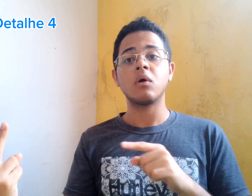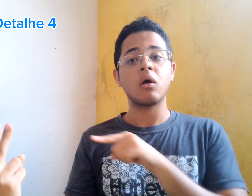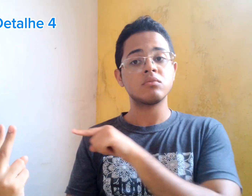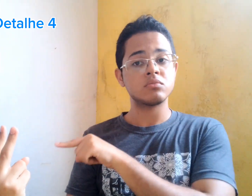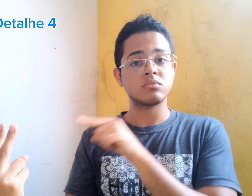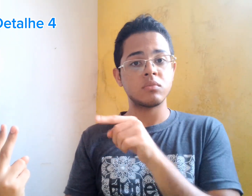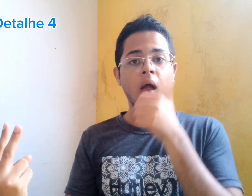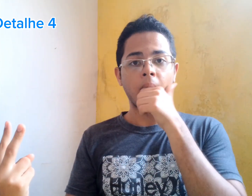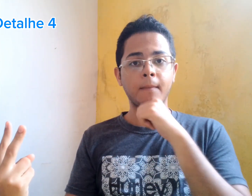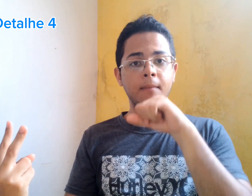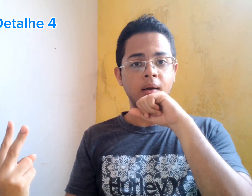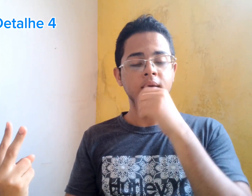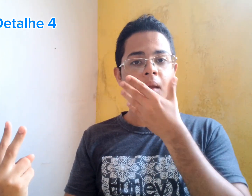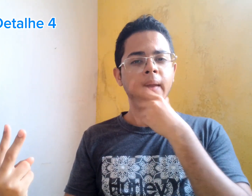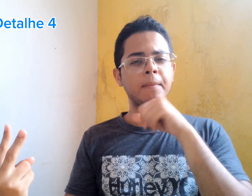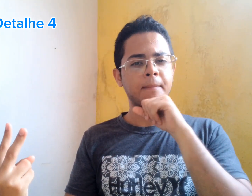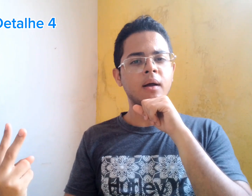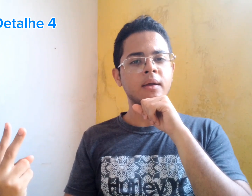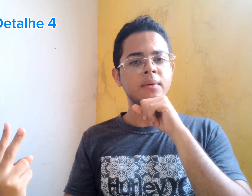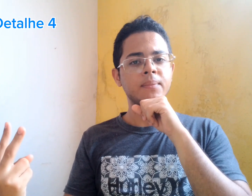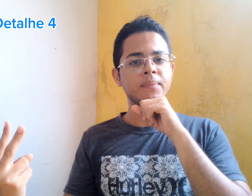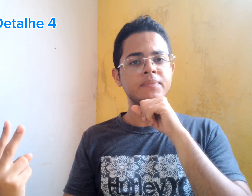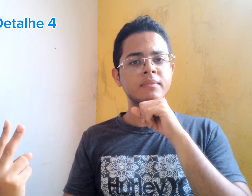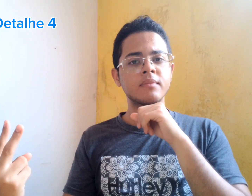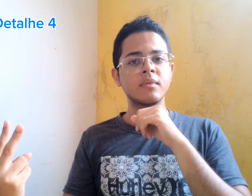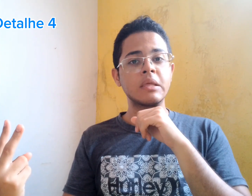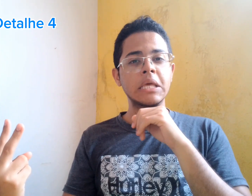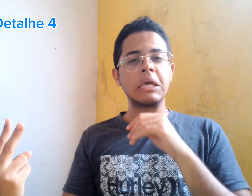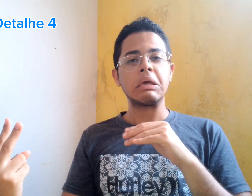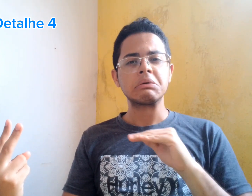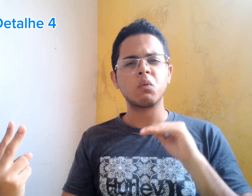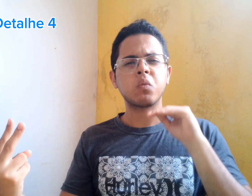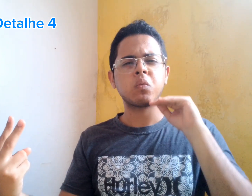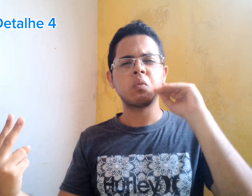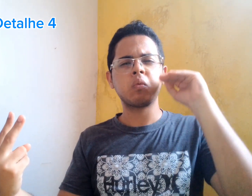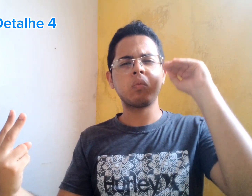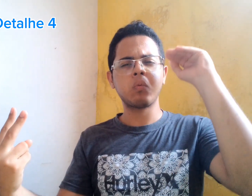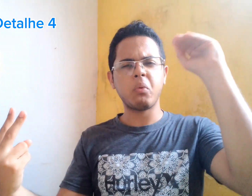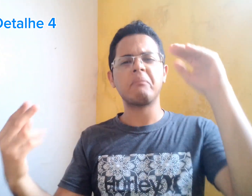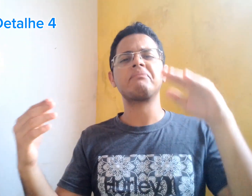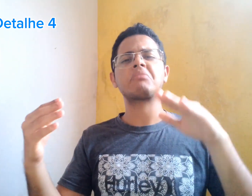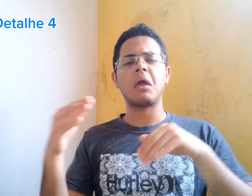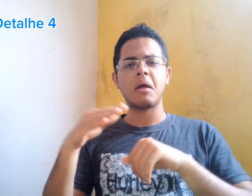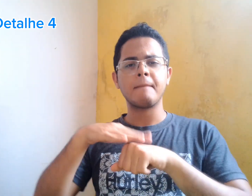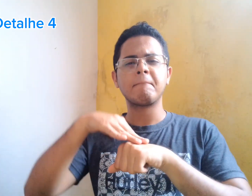A atenção dos pais dessa menina